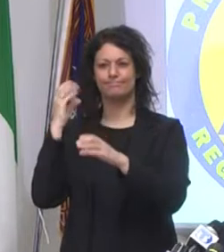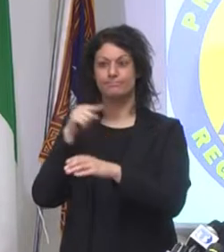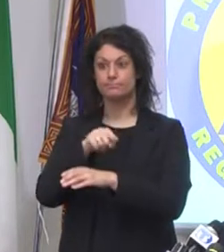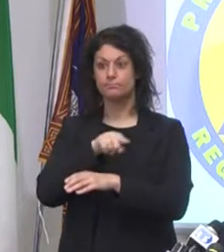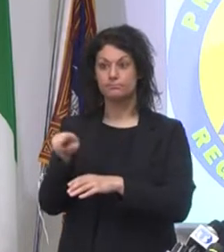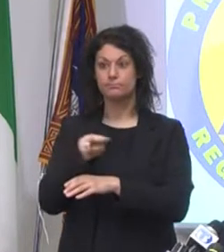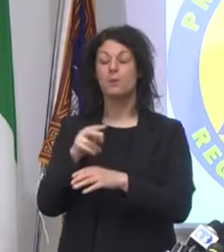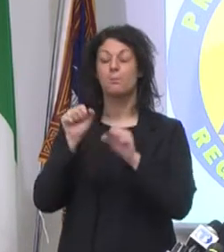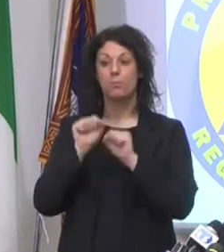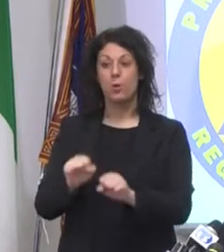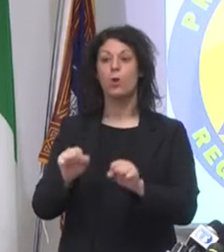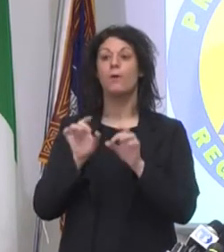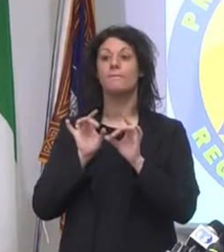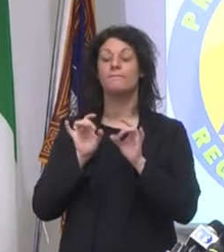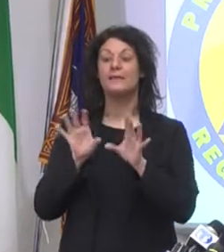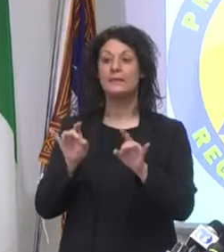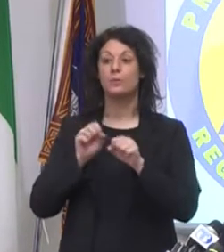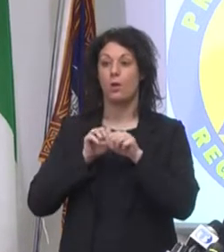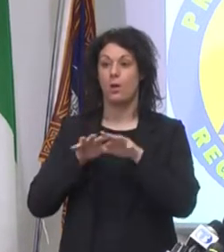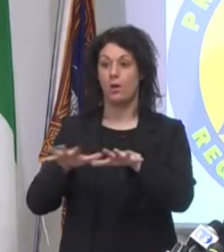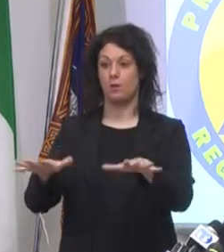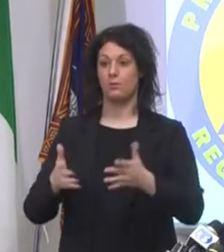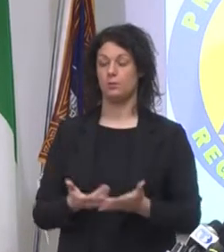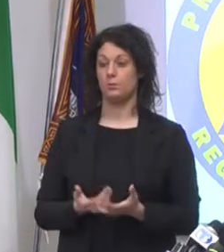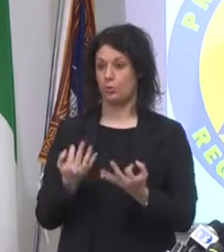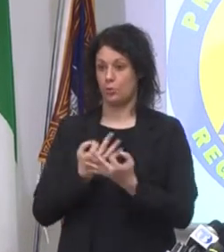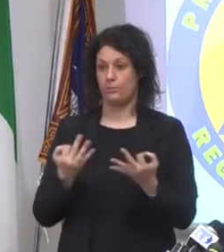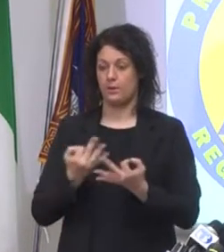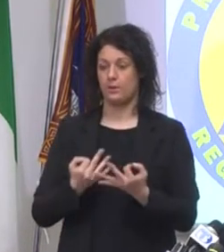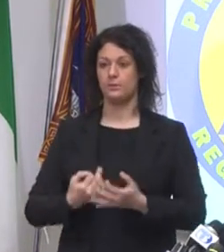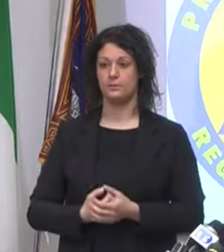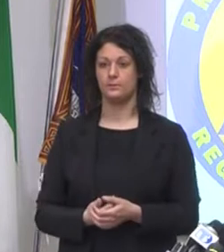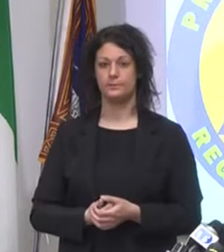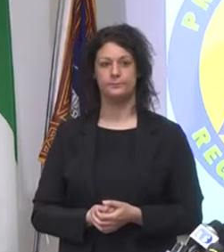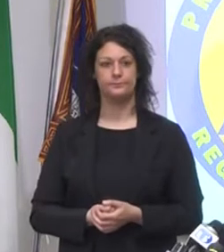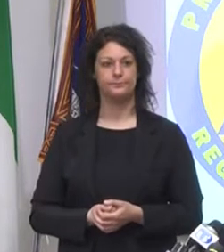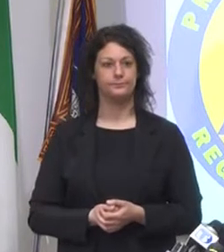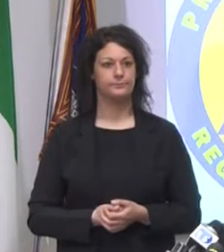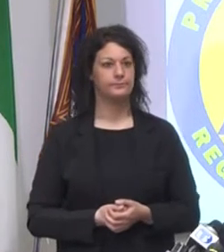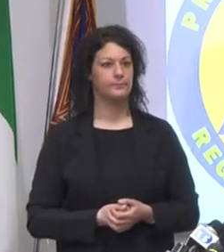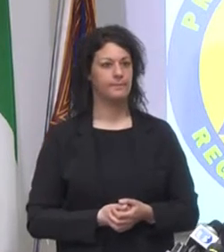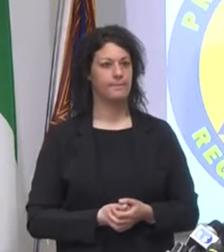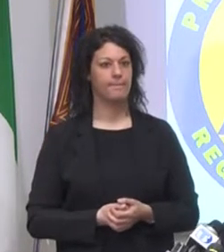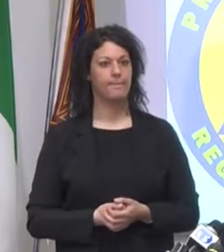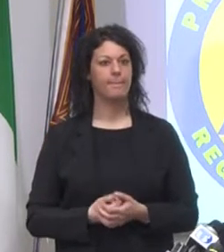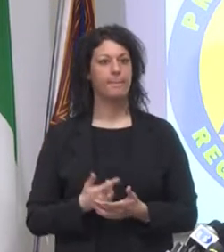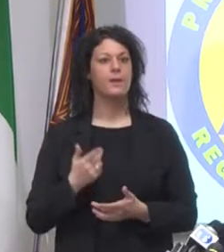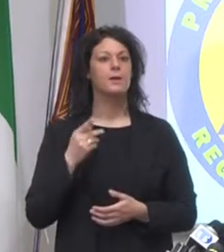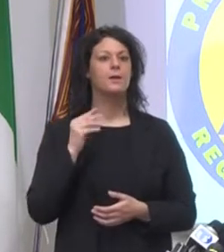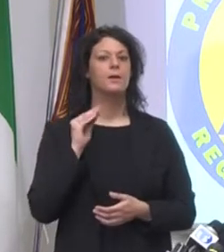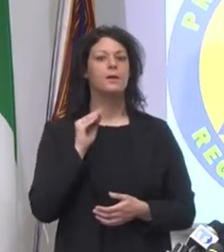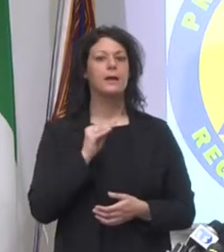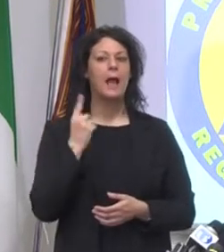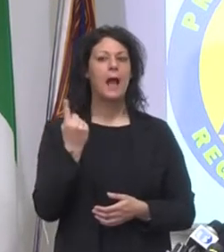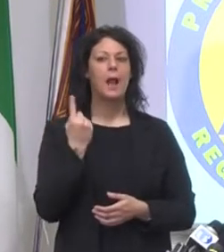diventa facile perché si crea un aerosol di vaporacque. La tragedia non è conclusa, detto Zaia, sono molto preoccupato del fatto che